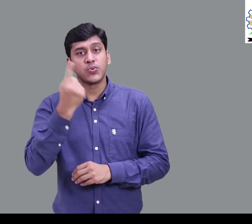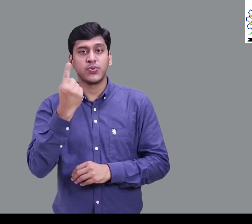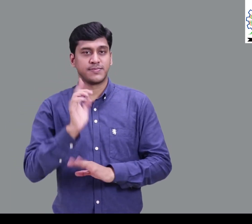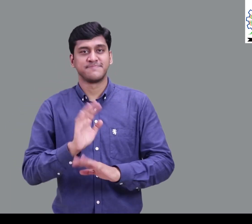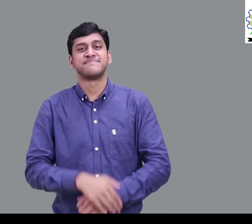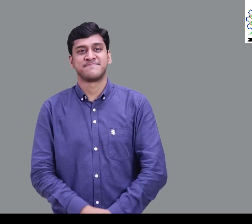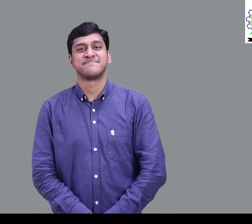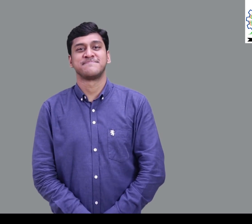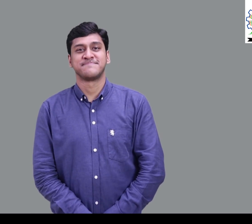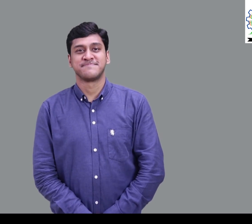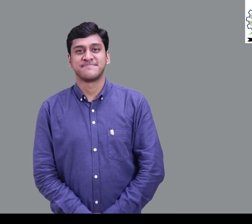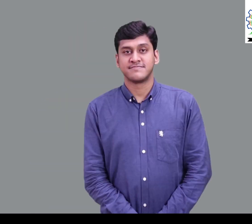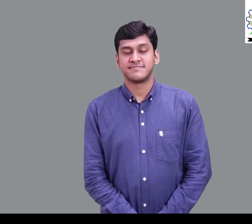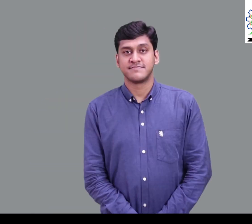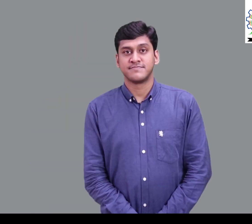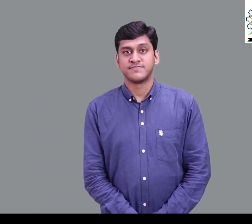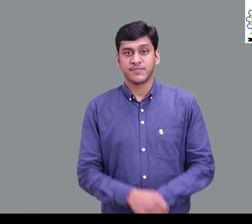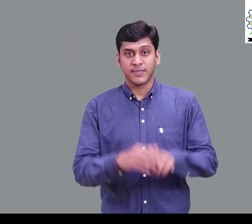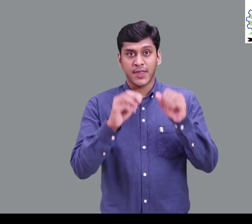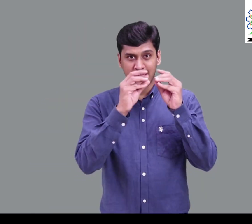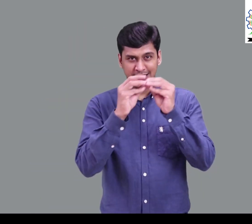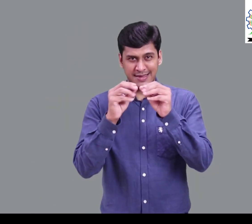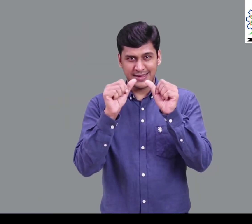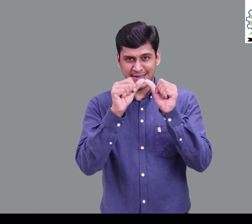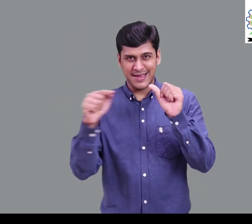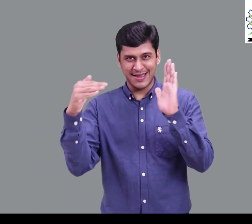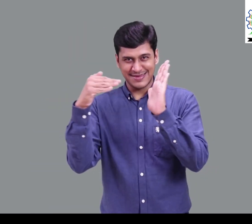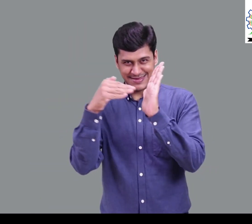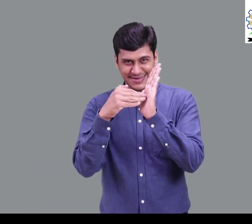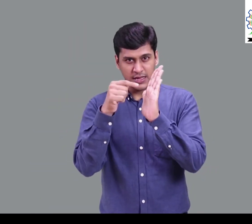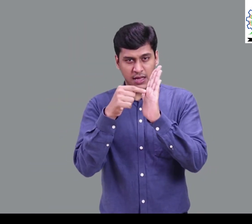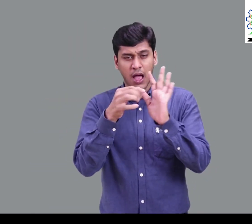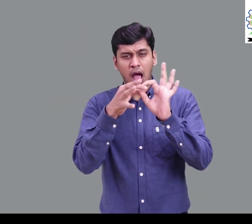लेकर Z के संकेतों का प्रयोग कर बनाएंगे इसकी कुछ सरल धारन इस प्रकार है